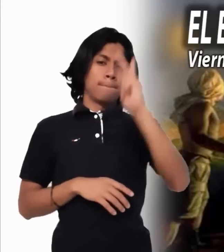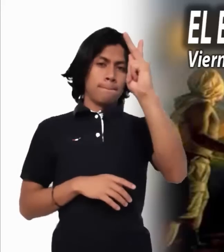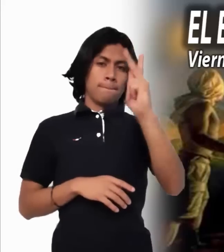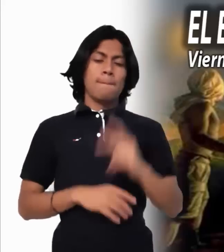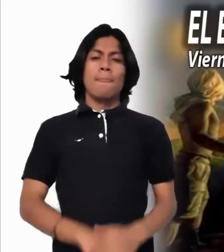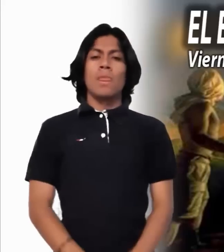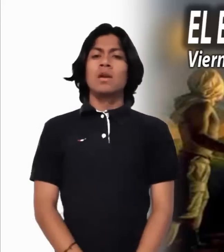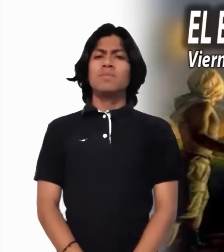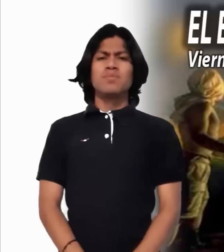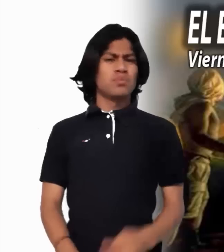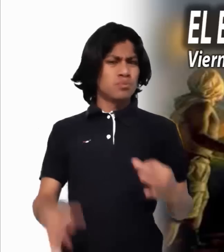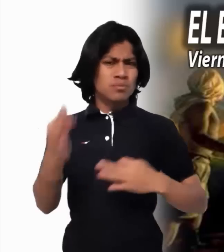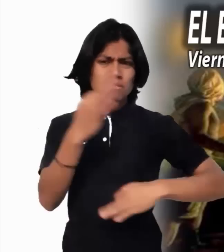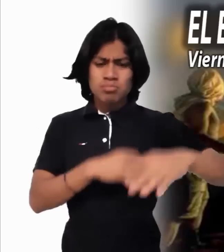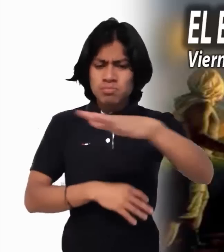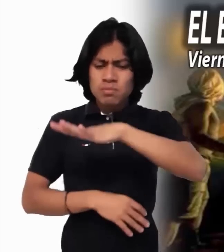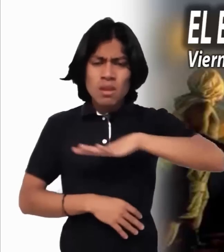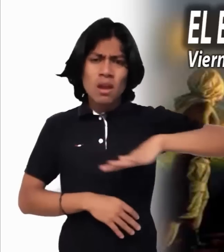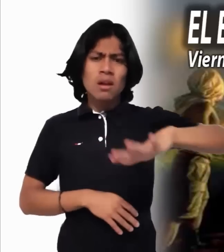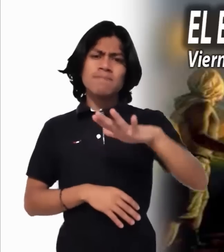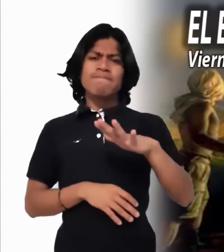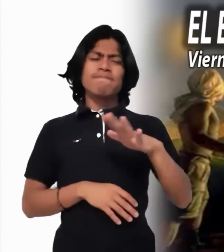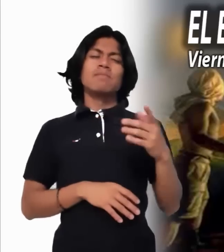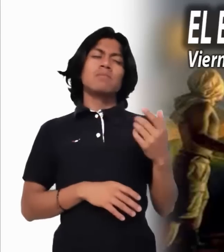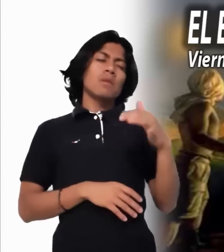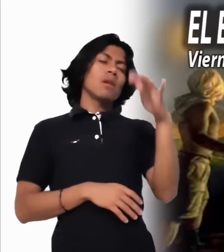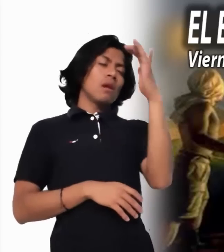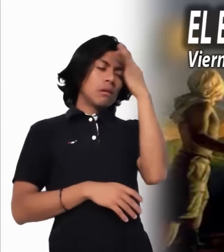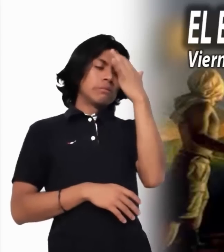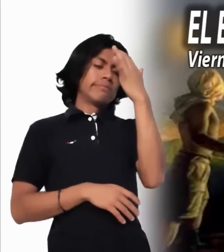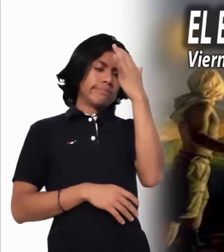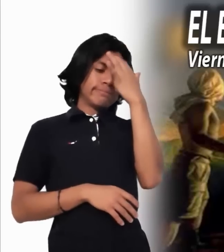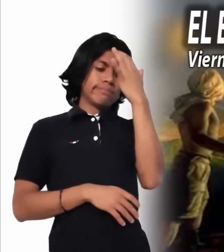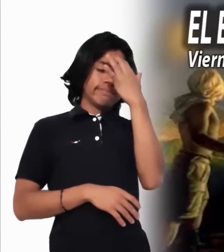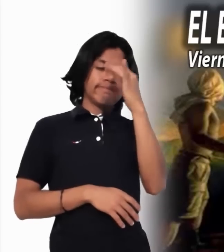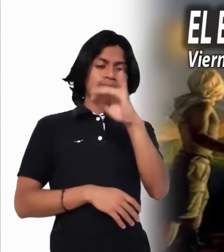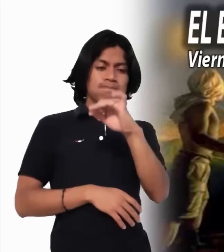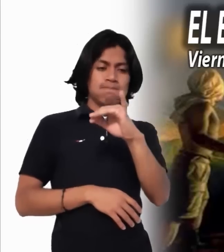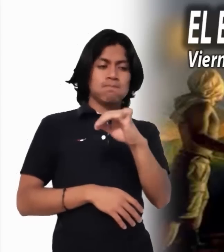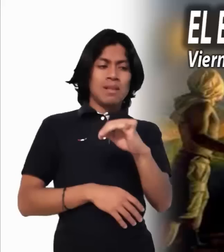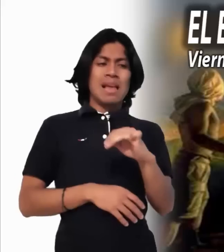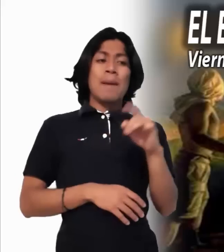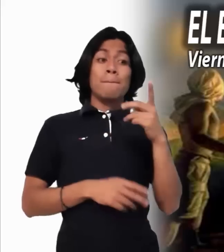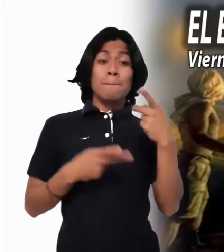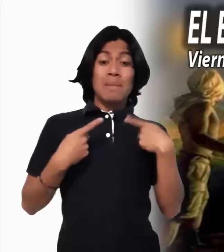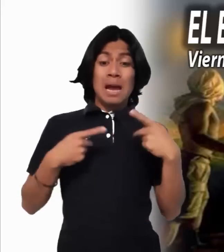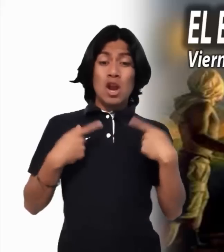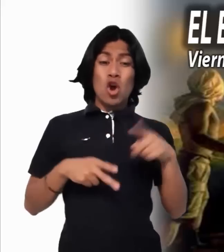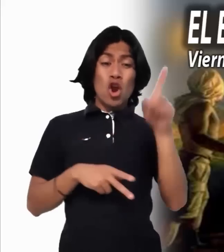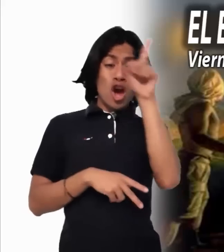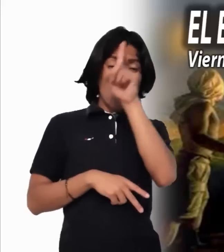es difícil encontrar un consejero sincero y sabio. Podremos tener